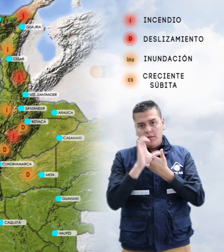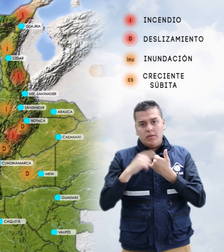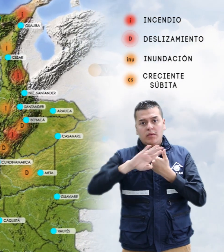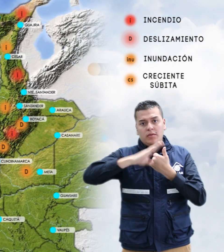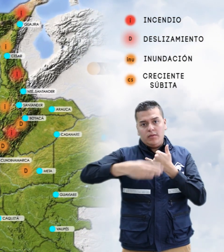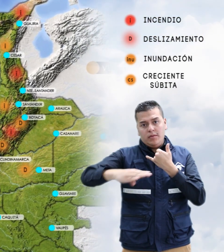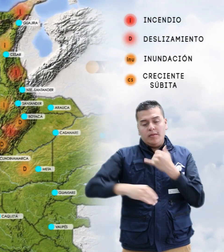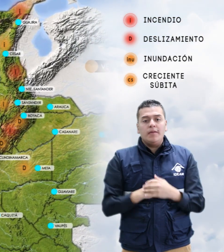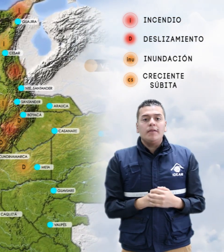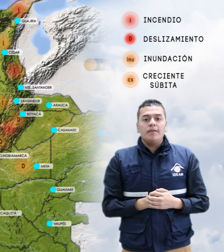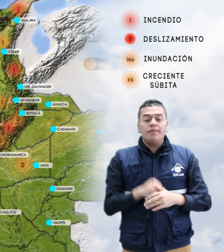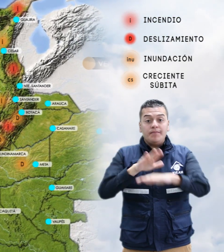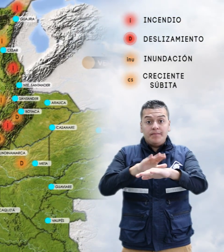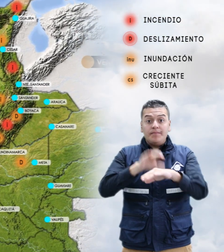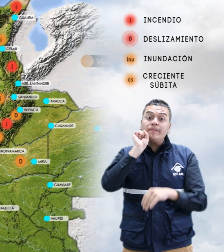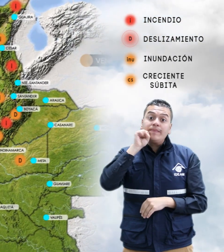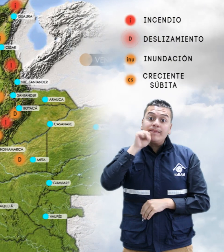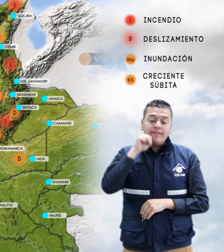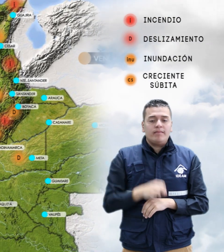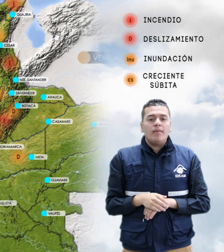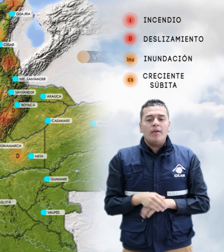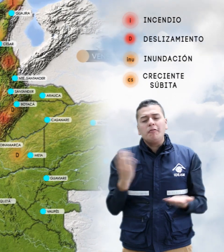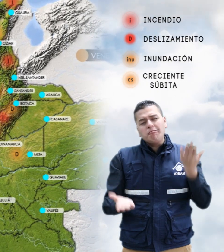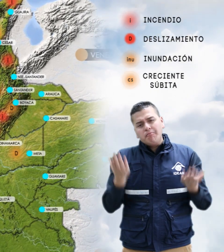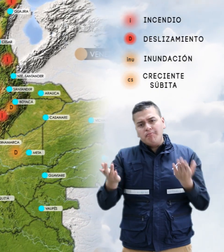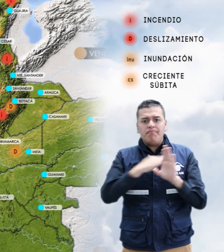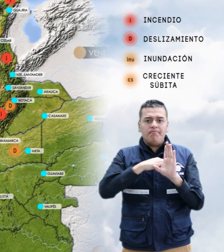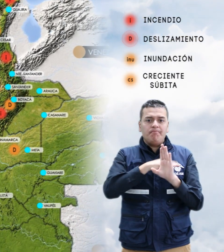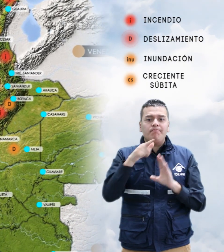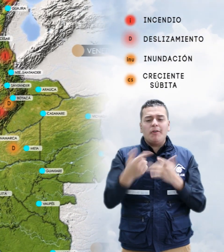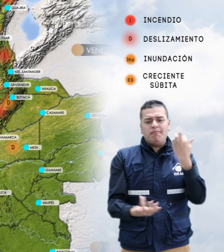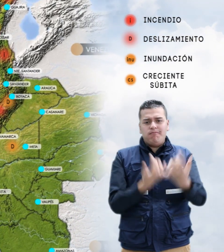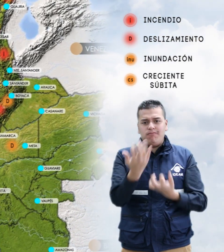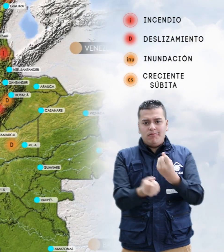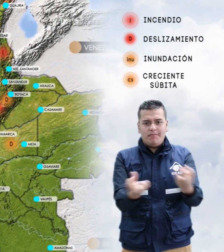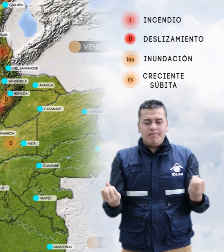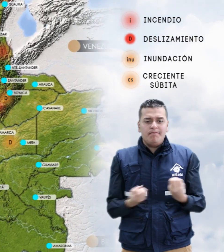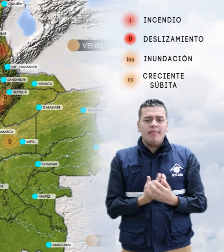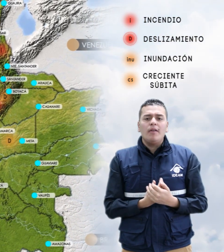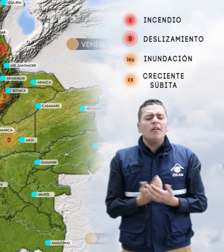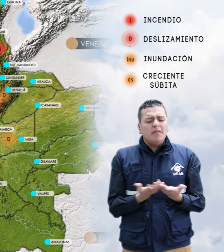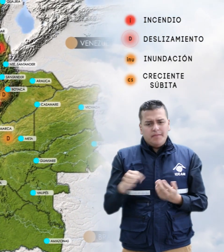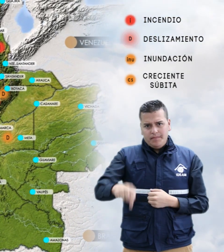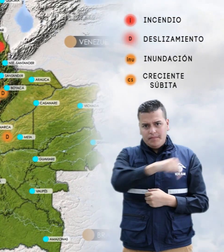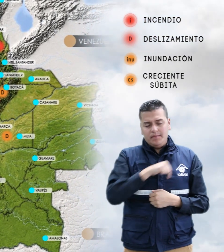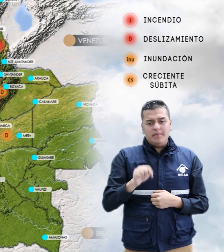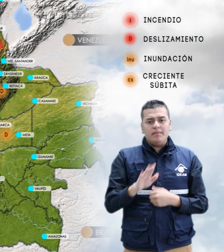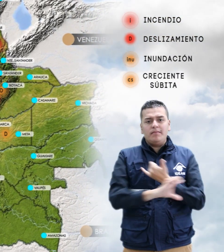Andina. Alerta naranja por probabilidad moderada de incendios de la cobertura vegetal en sectores de la región Caribe y